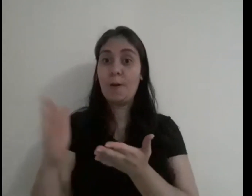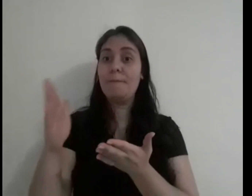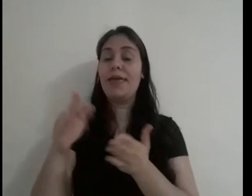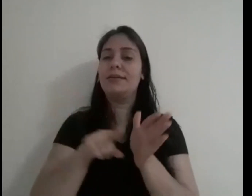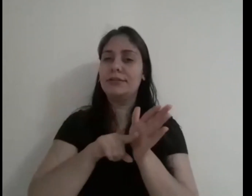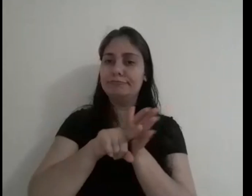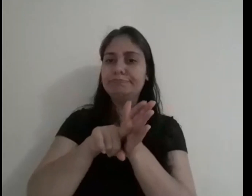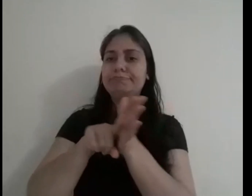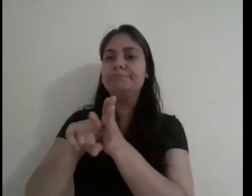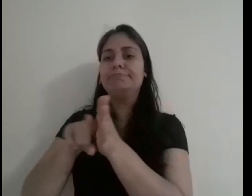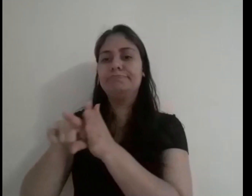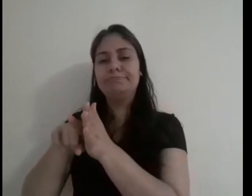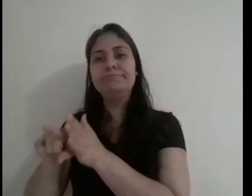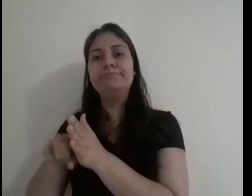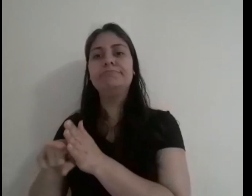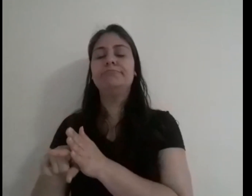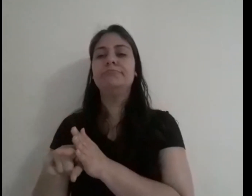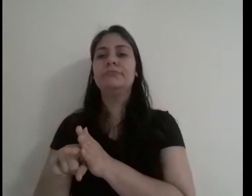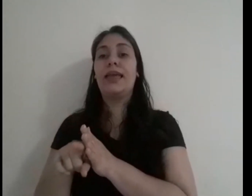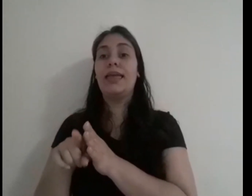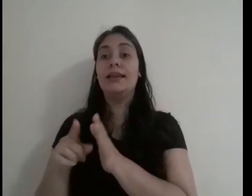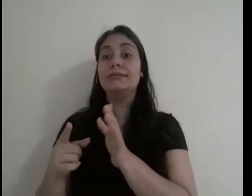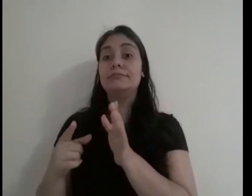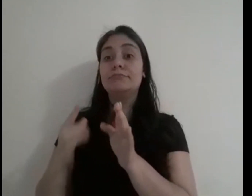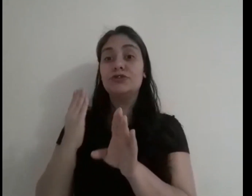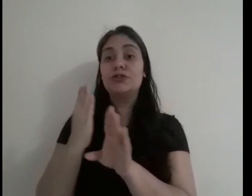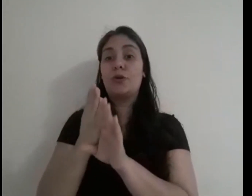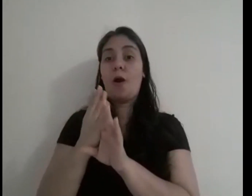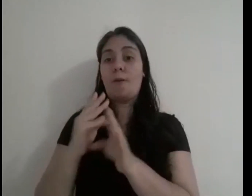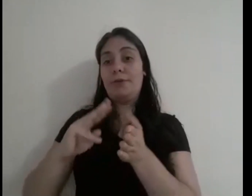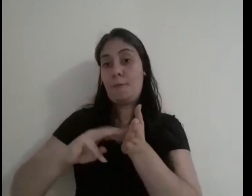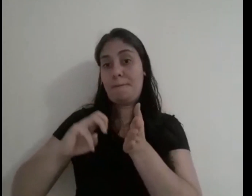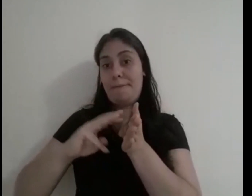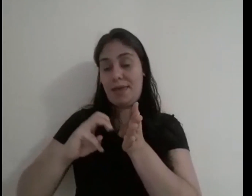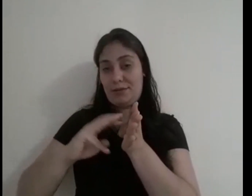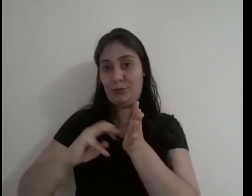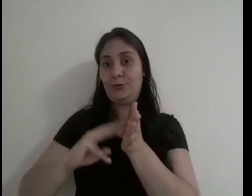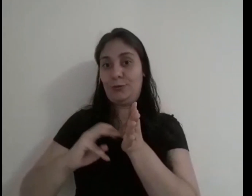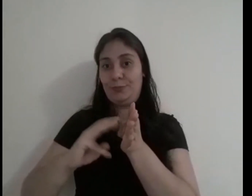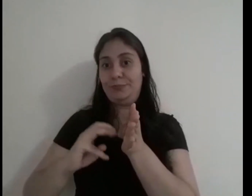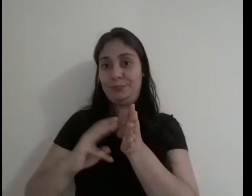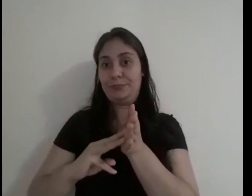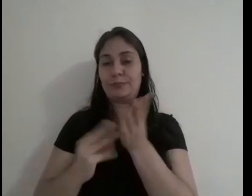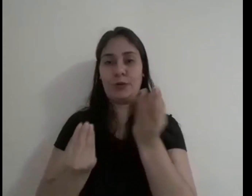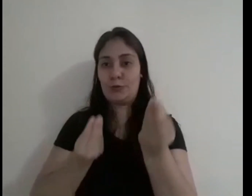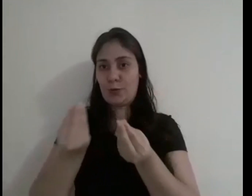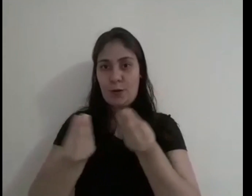a fazer as suas pesquisas. Descobriu um método científico.